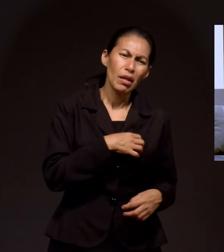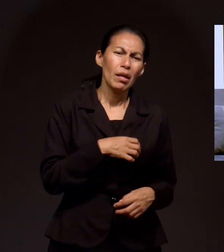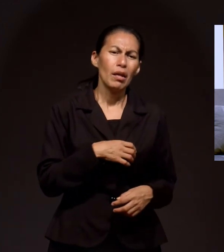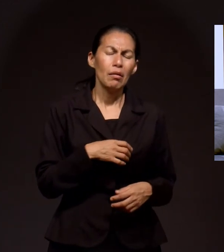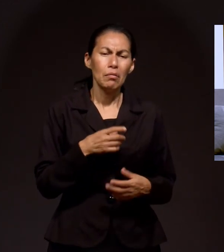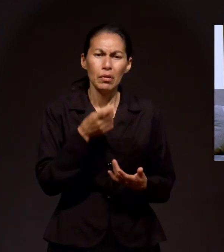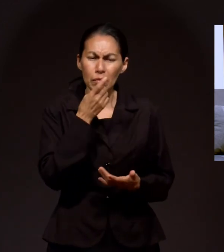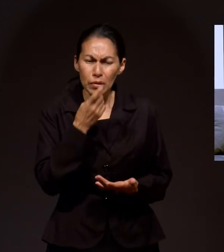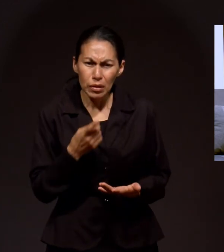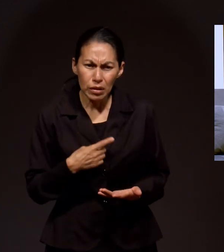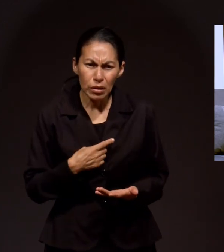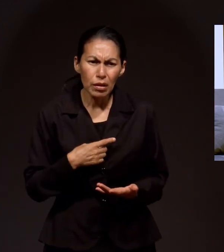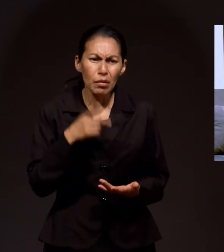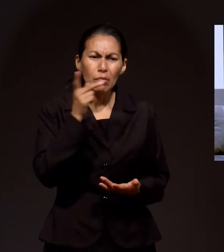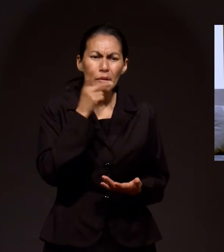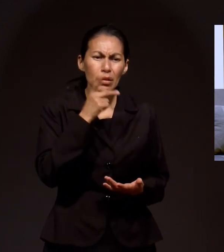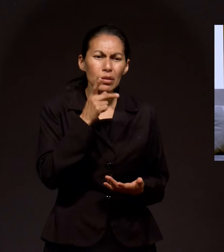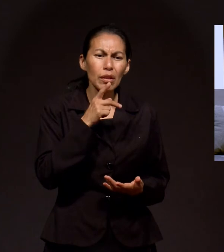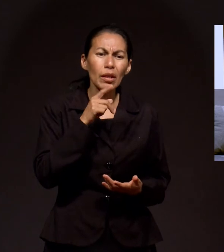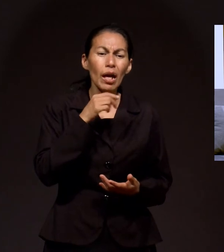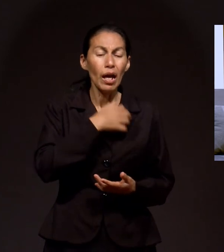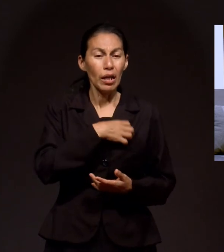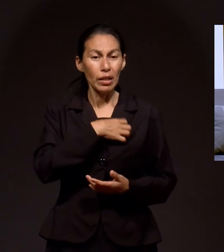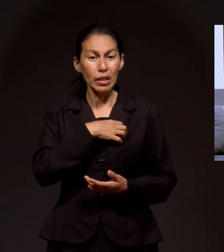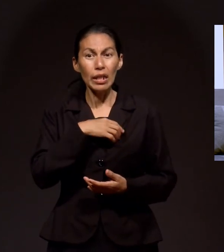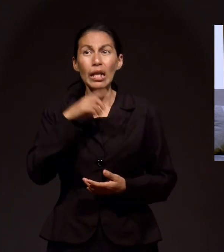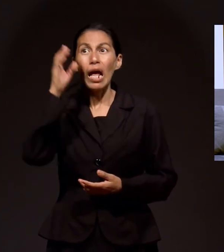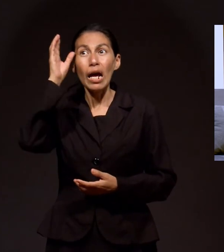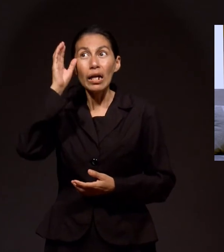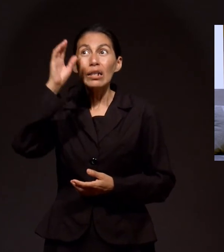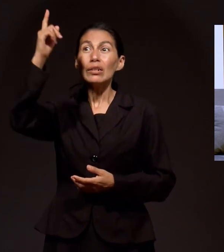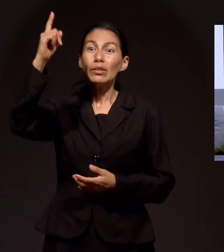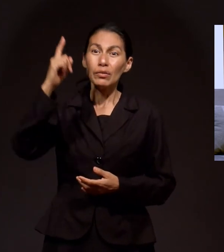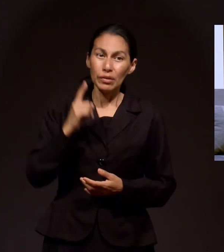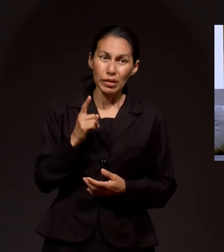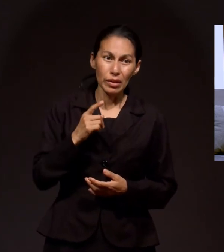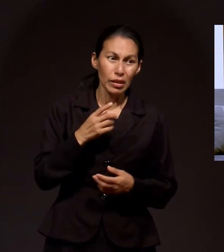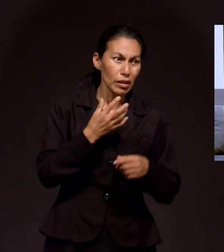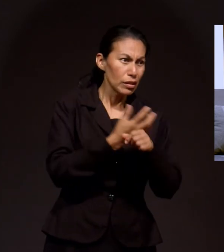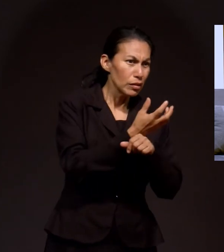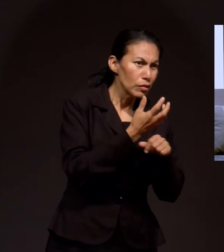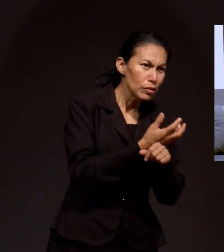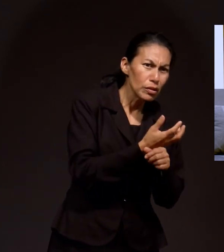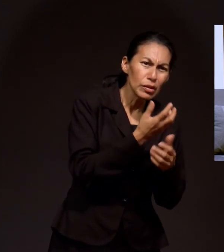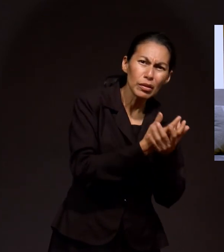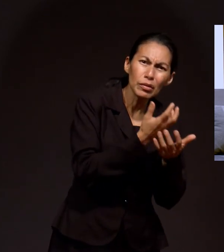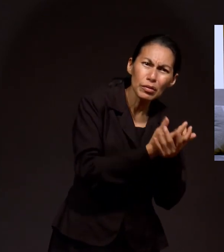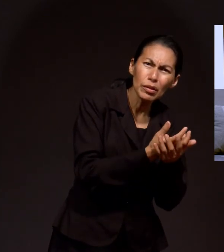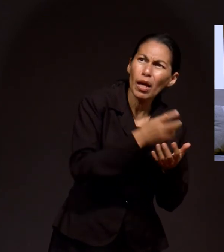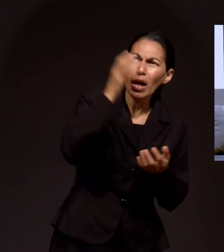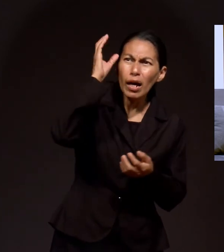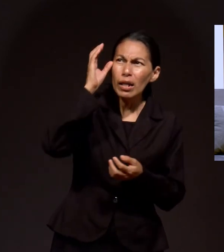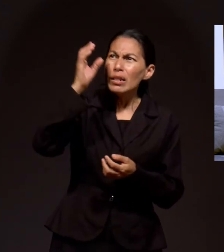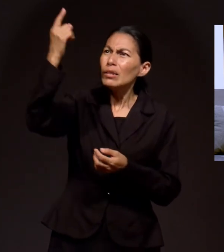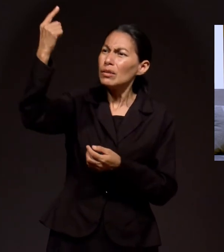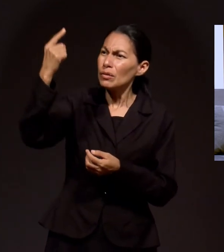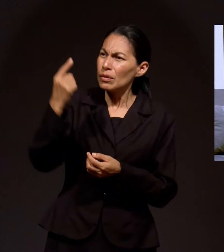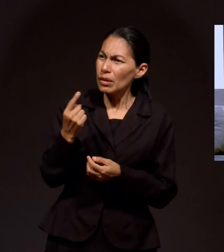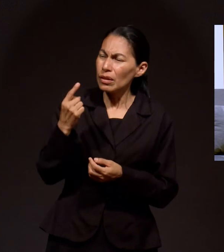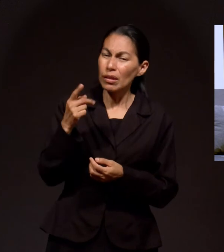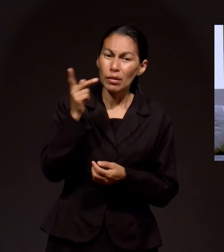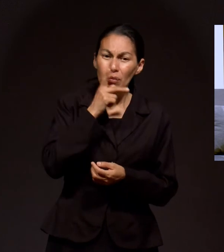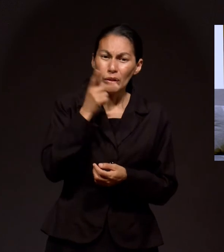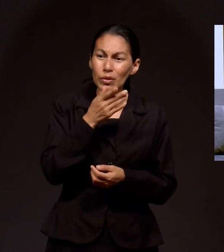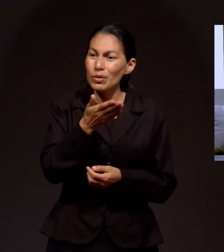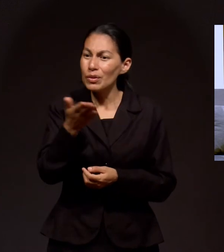Y luego la gente empieza a escribirme. dice, Pastor, desde Argentina Cristo viene. Pastor, desde Estados Unidos Cristo viene. Y yo dije, ¿pero qué pasa? Pues,